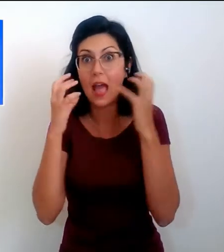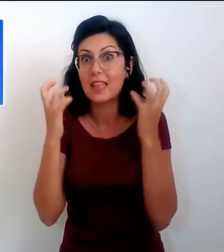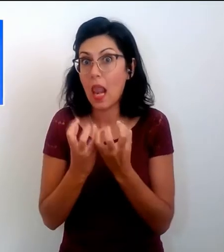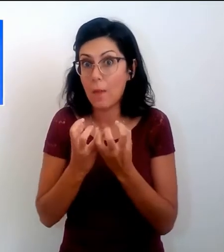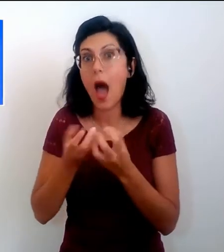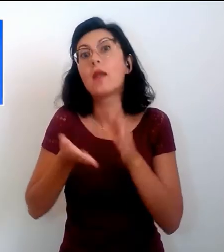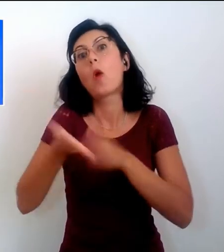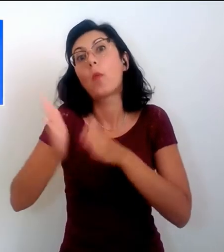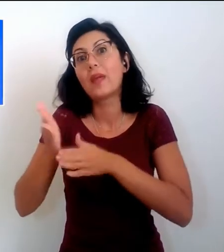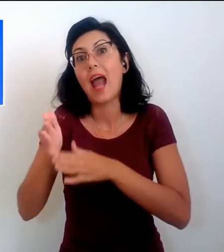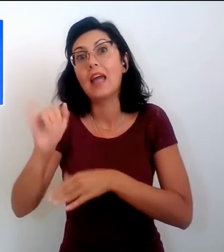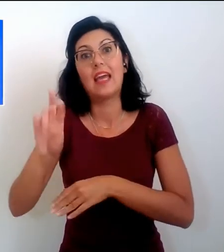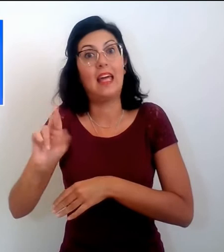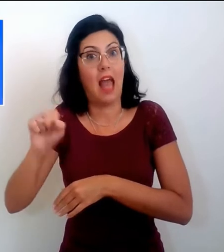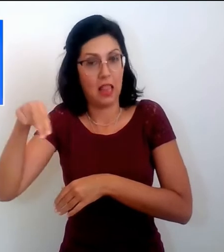Iran.